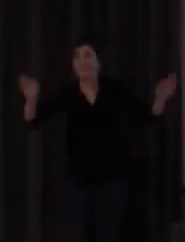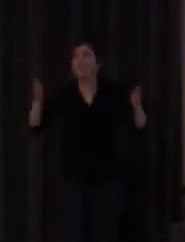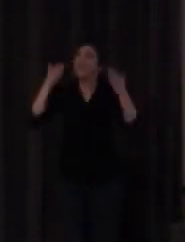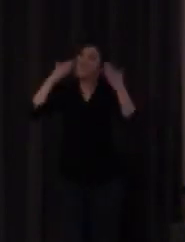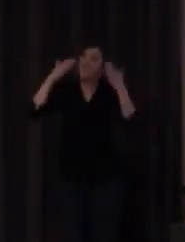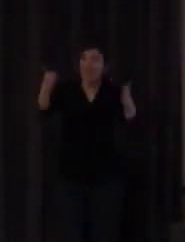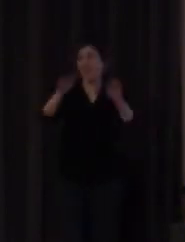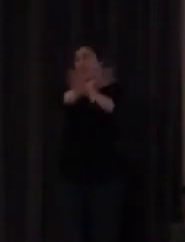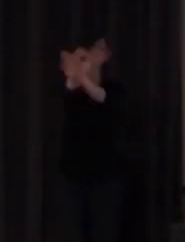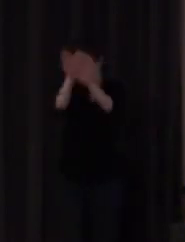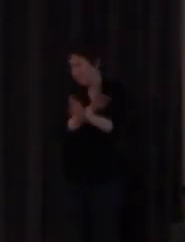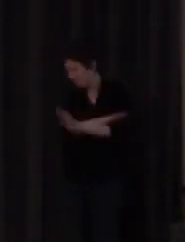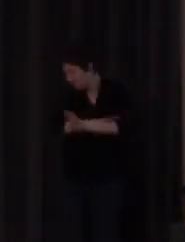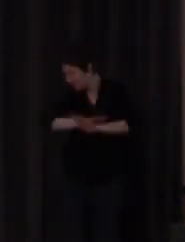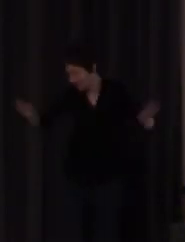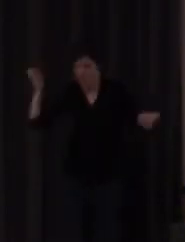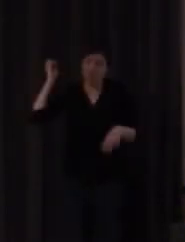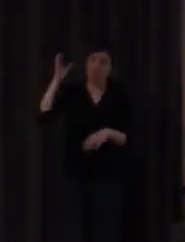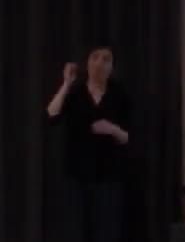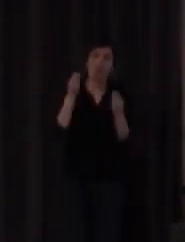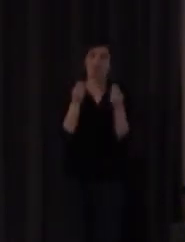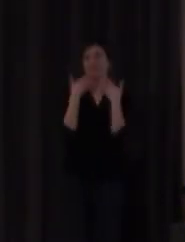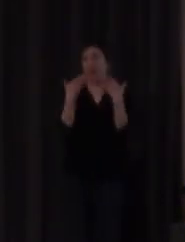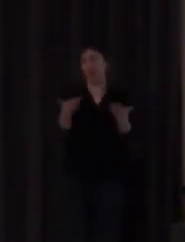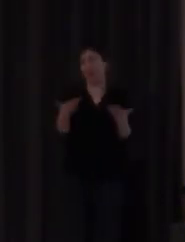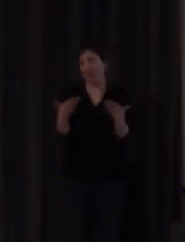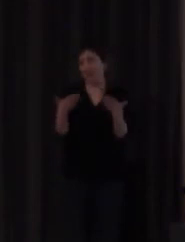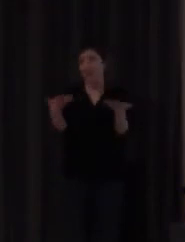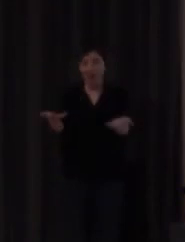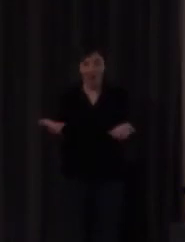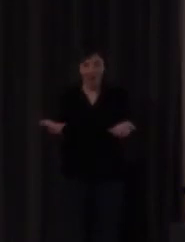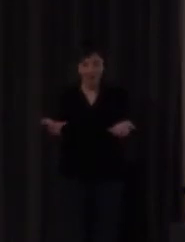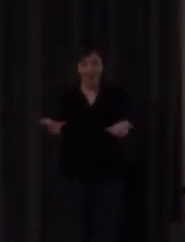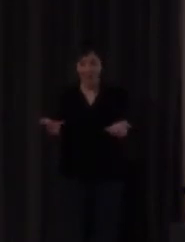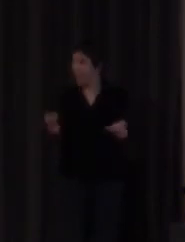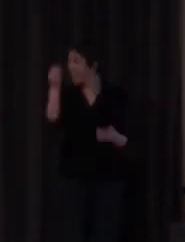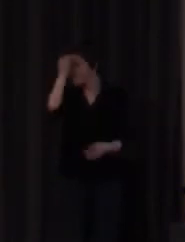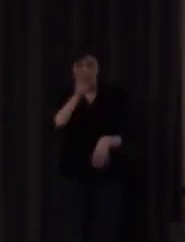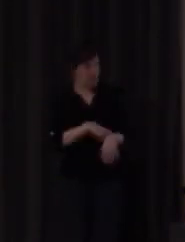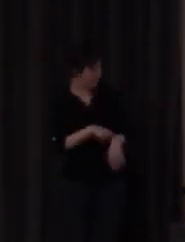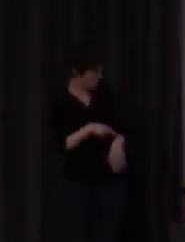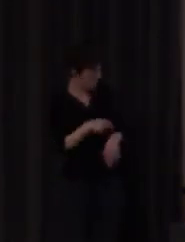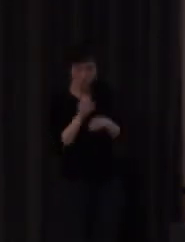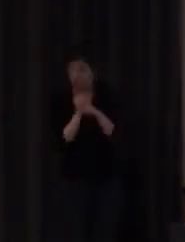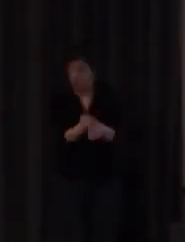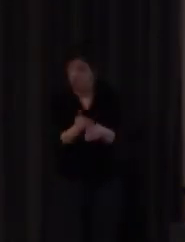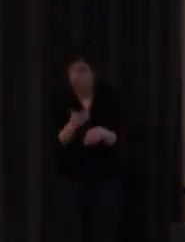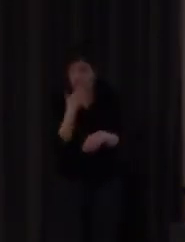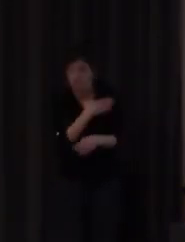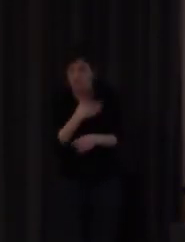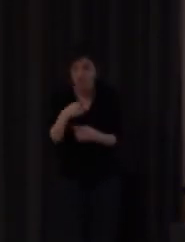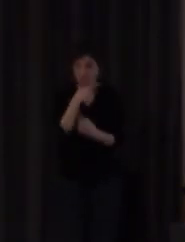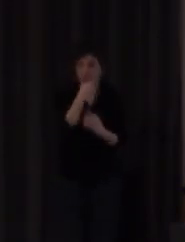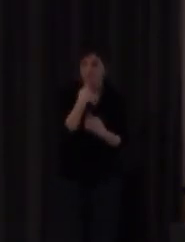termina mi intervención vueltas gracias y ahora pensé que tenía un tiempo para hacer preguntas